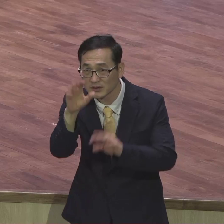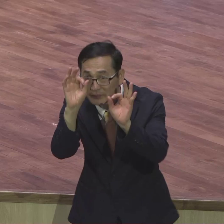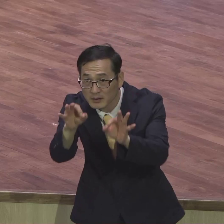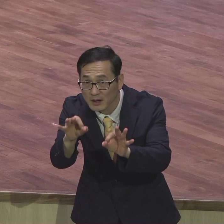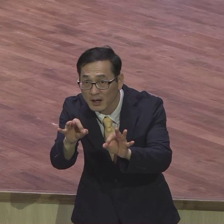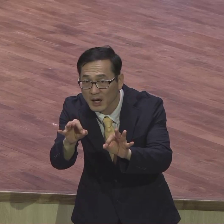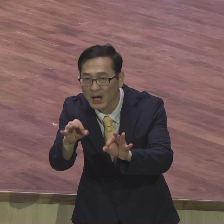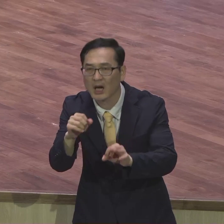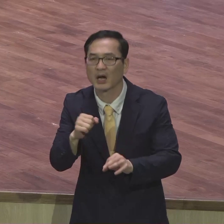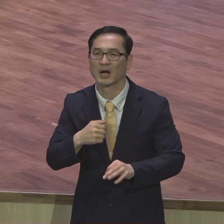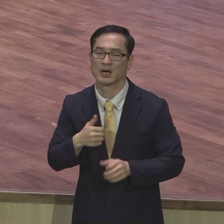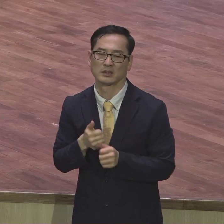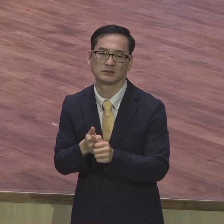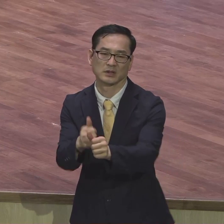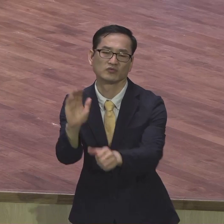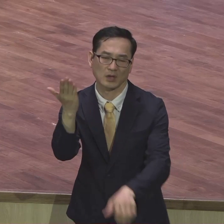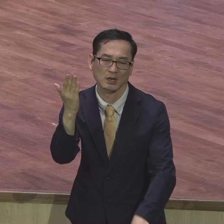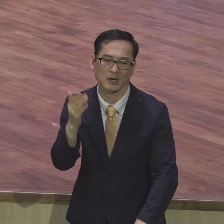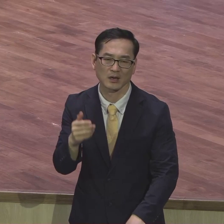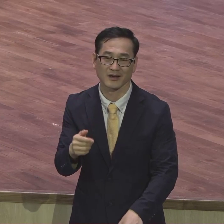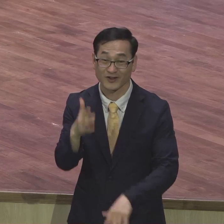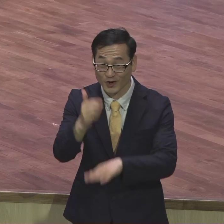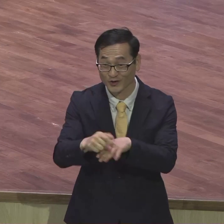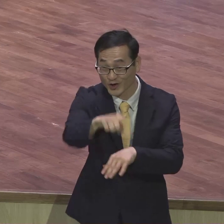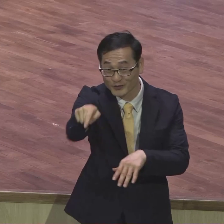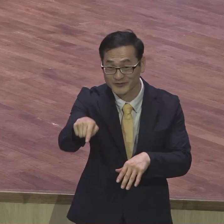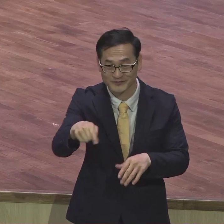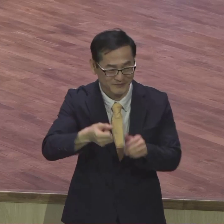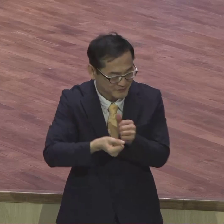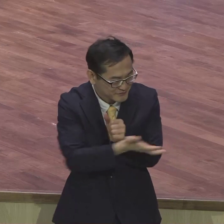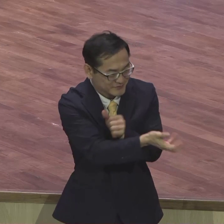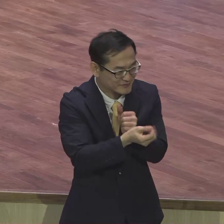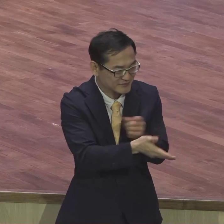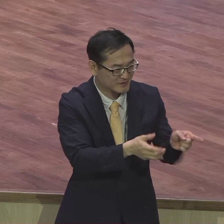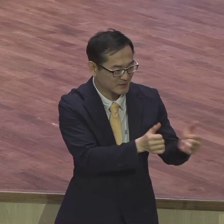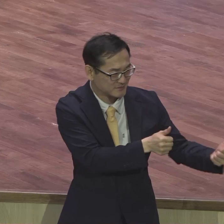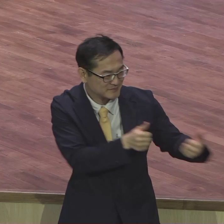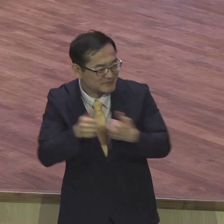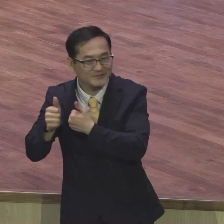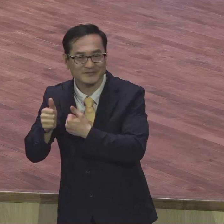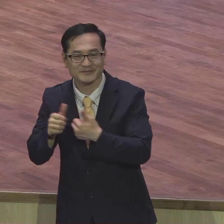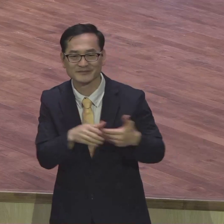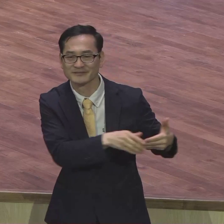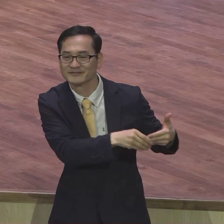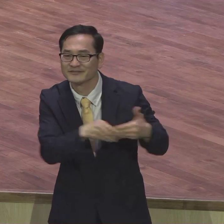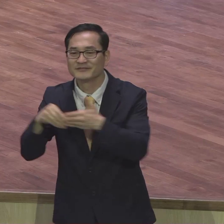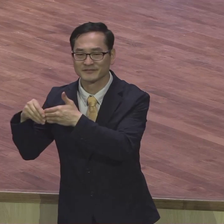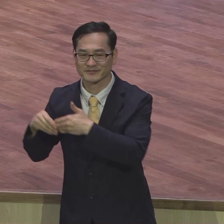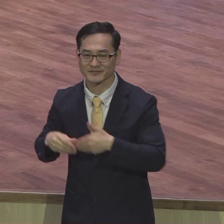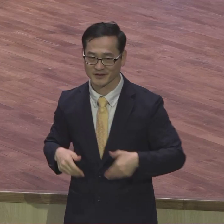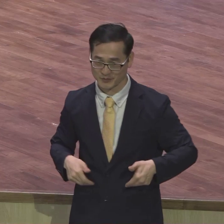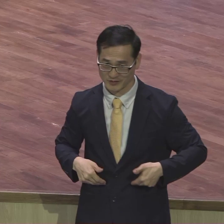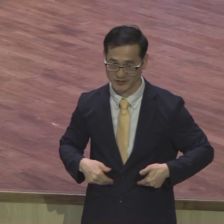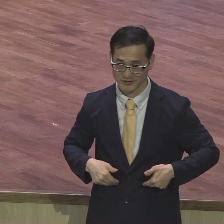변화죠 이것이 뭡니까 산 거룩한 산 제물로 들어지는 삶이